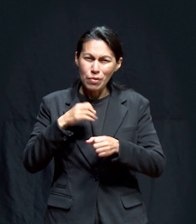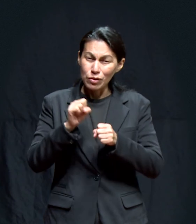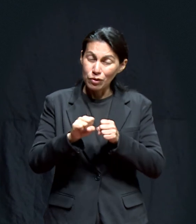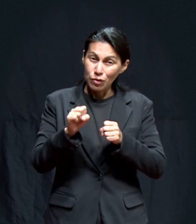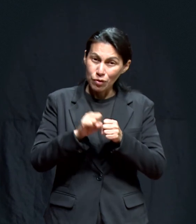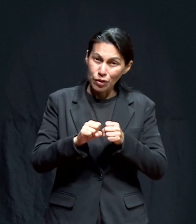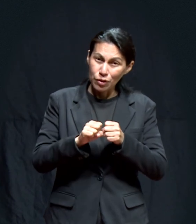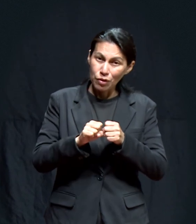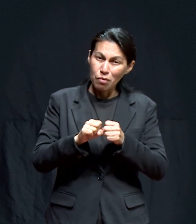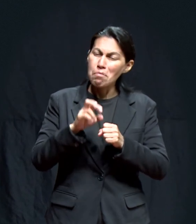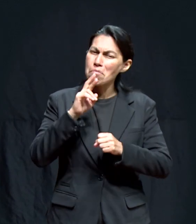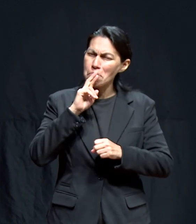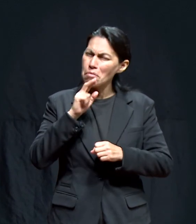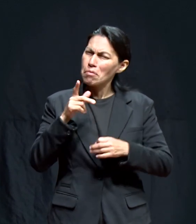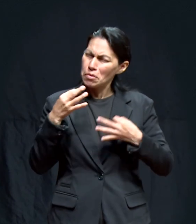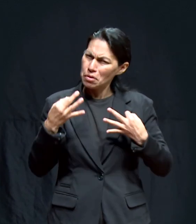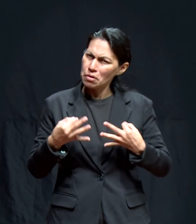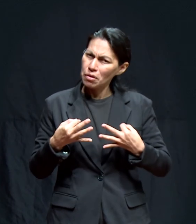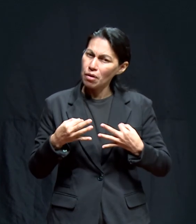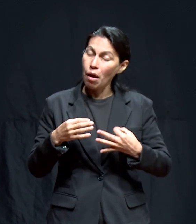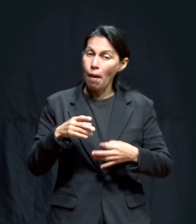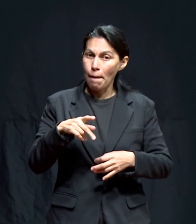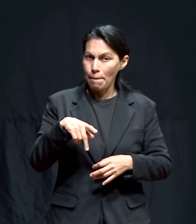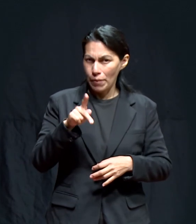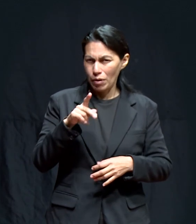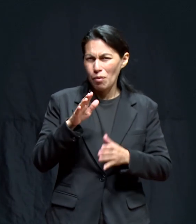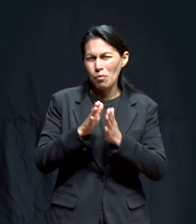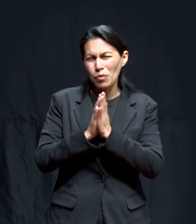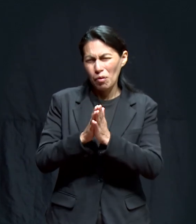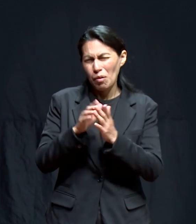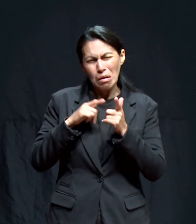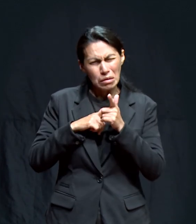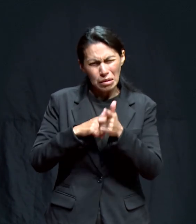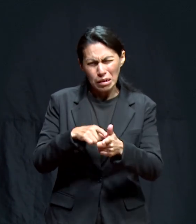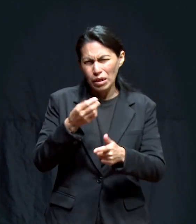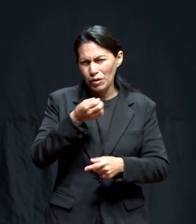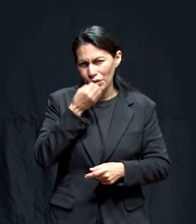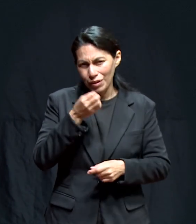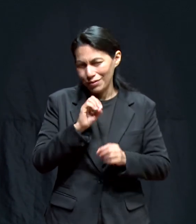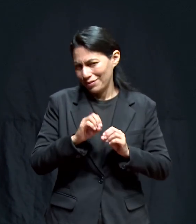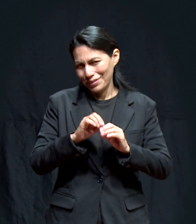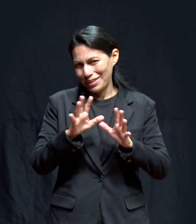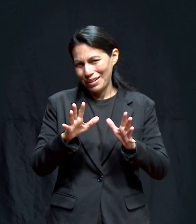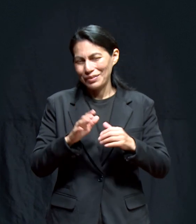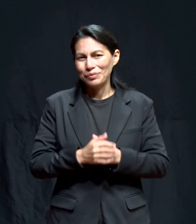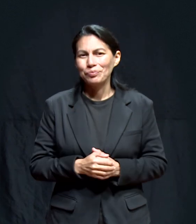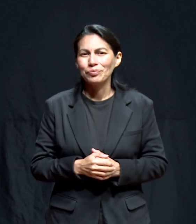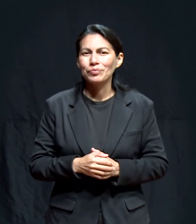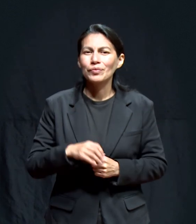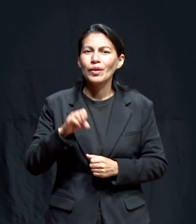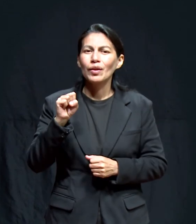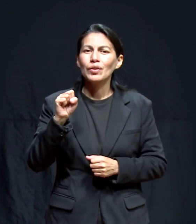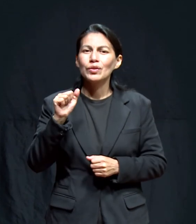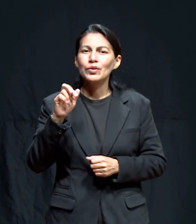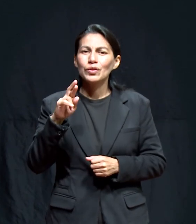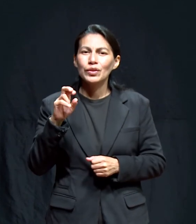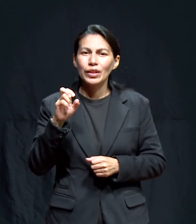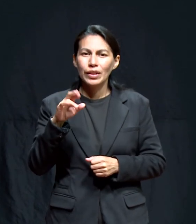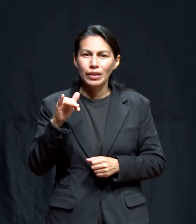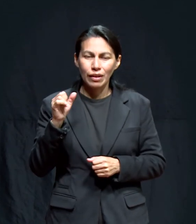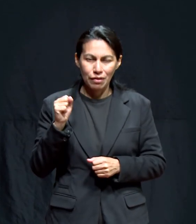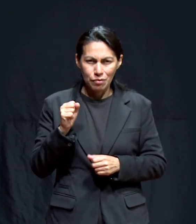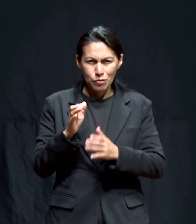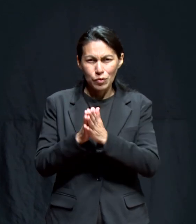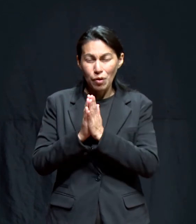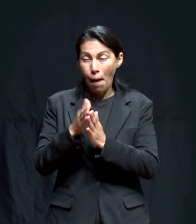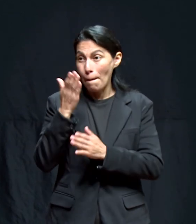por favor Sigamos orando Lo haremos Sin duda Mirna Sobeida Pido oración por la salud Por